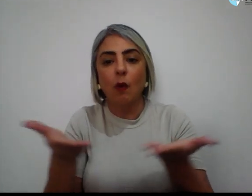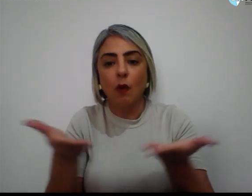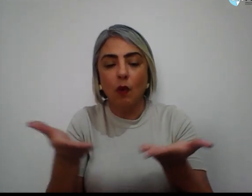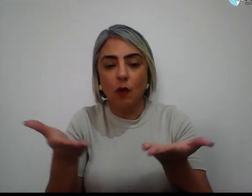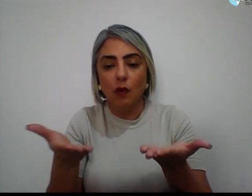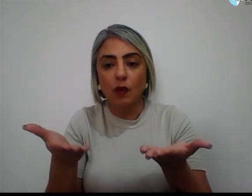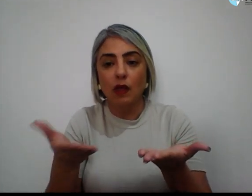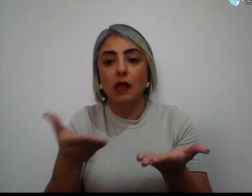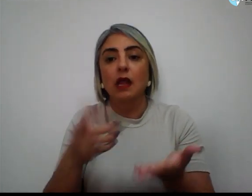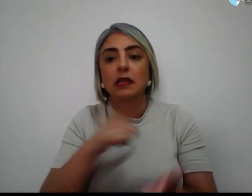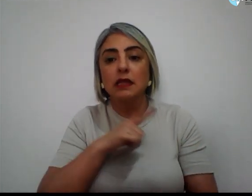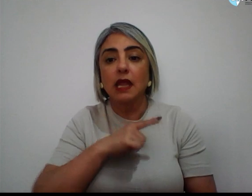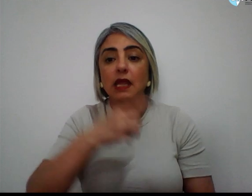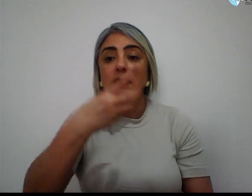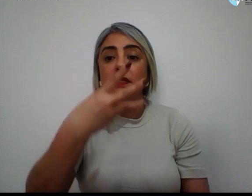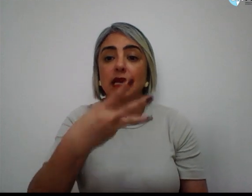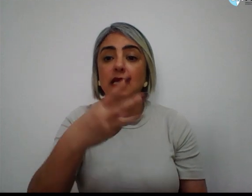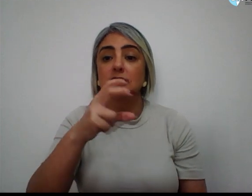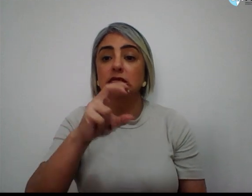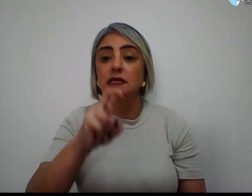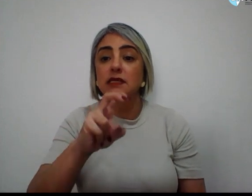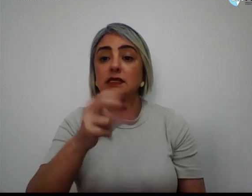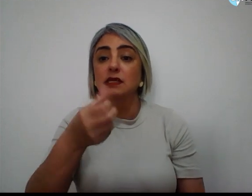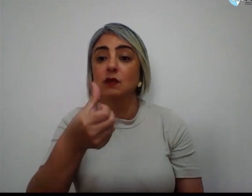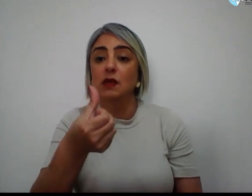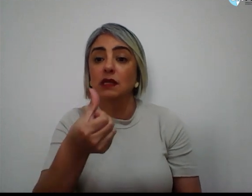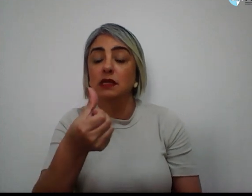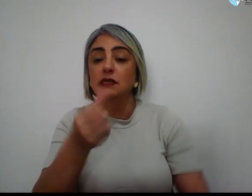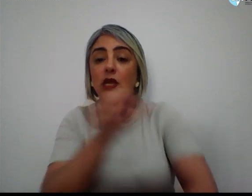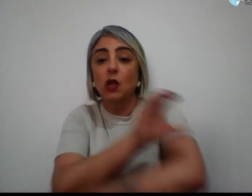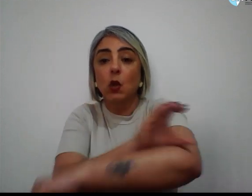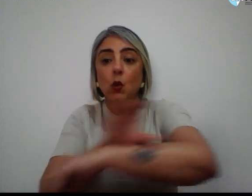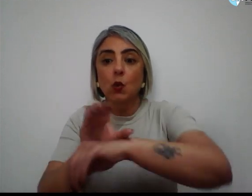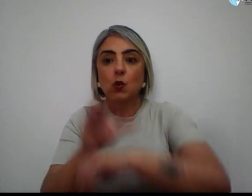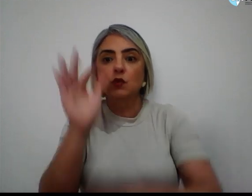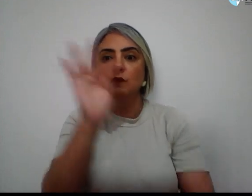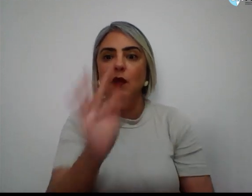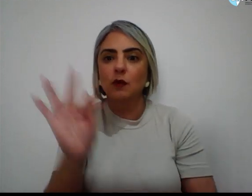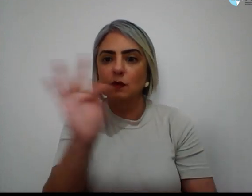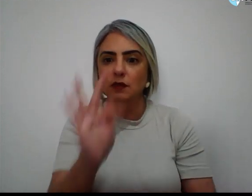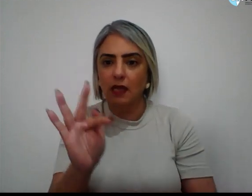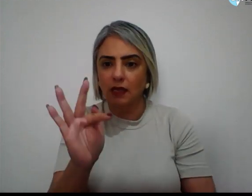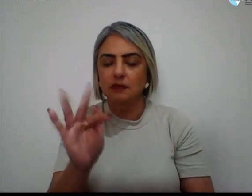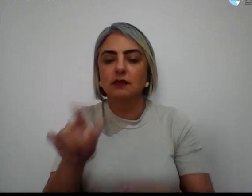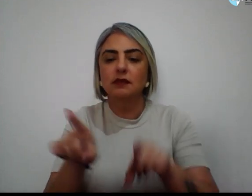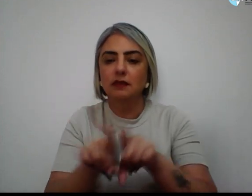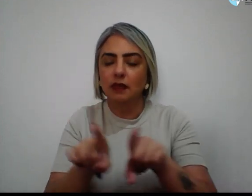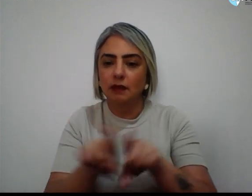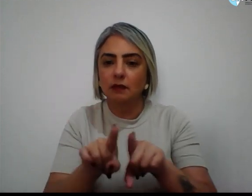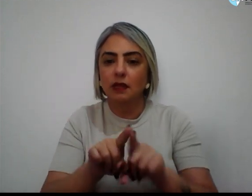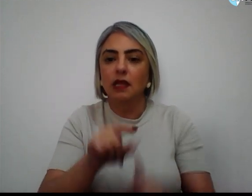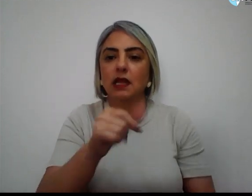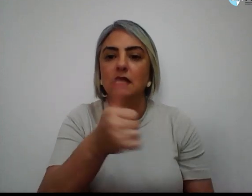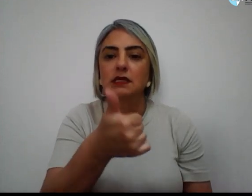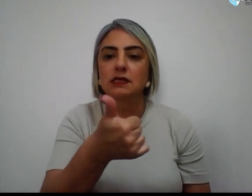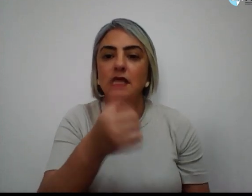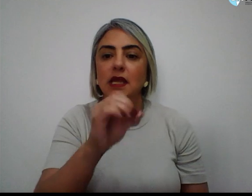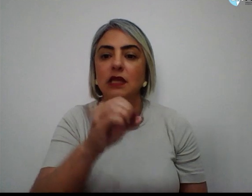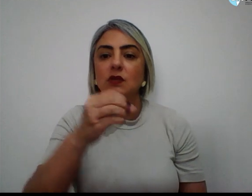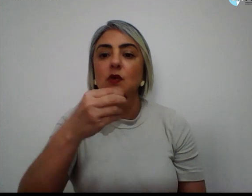356 cursos de graduação ofertados, além de 102 programas de